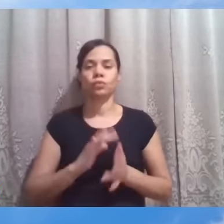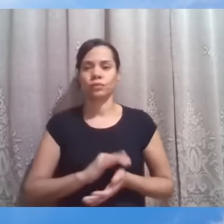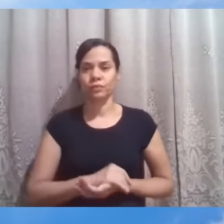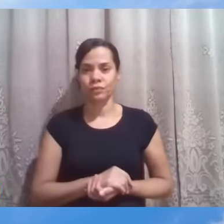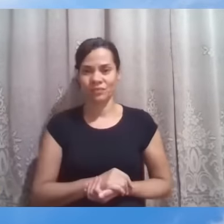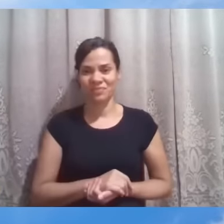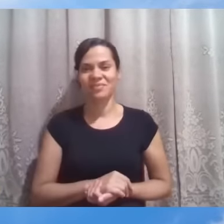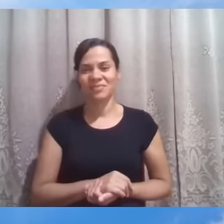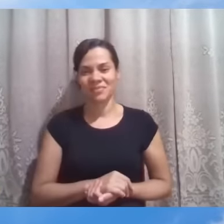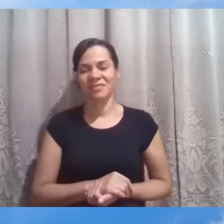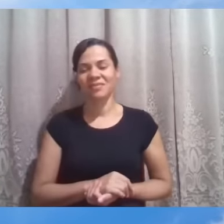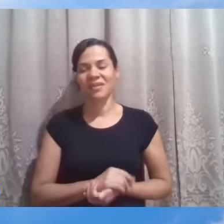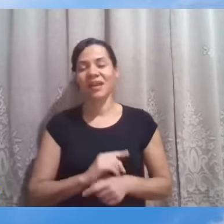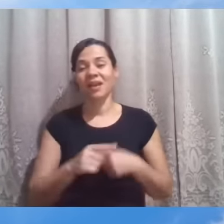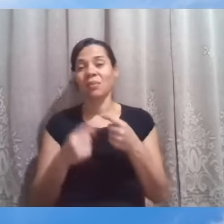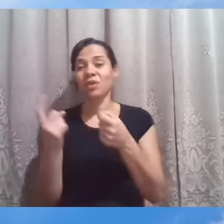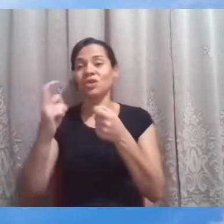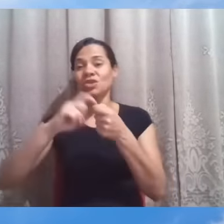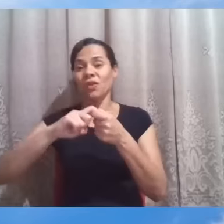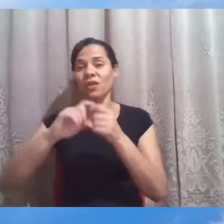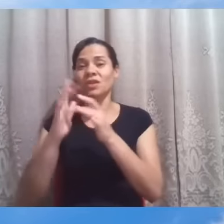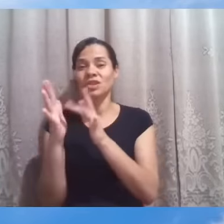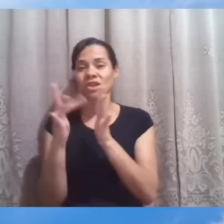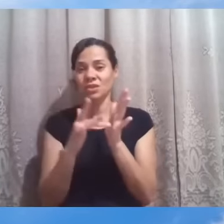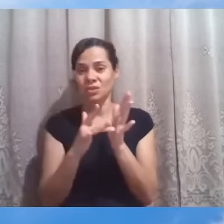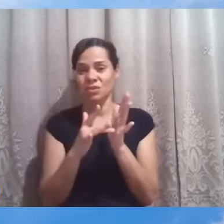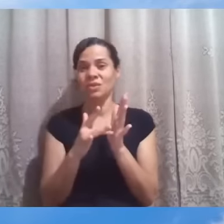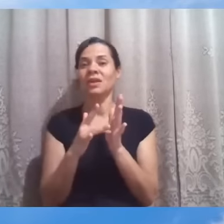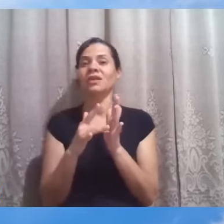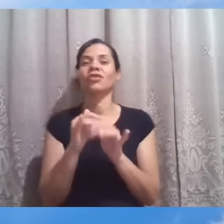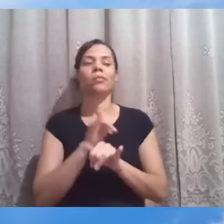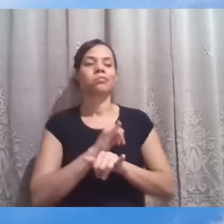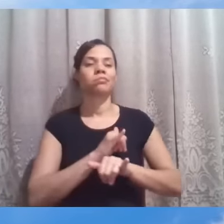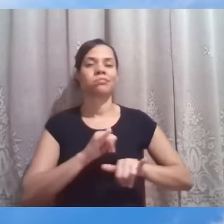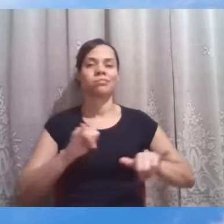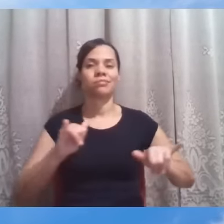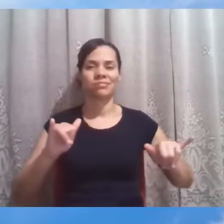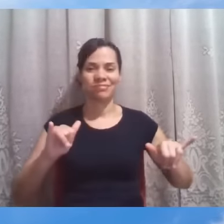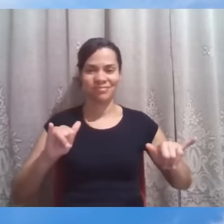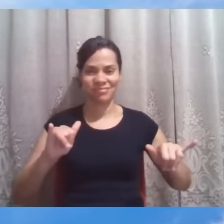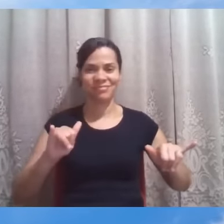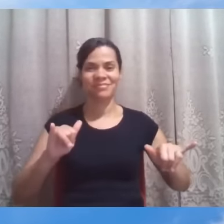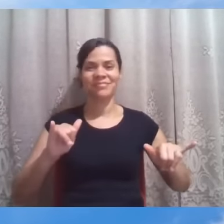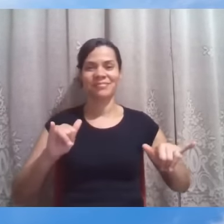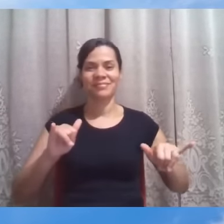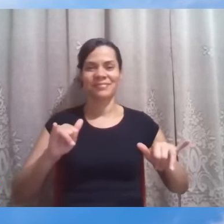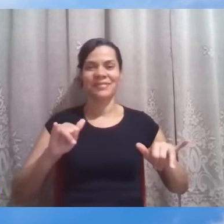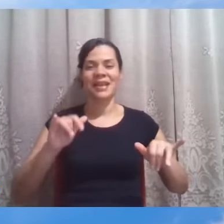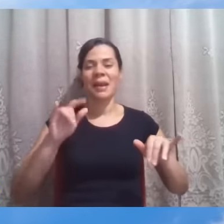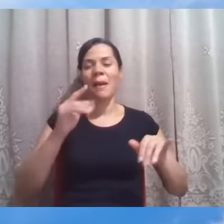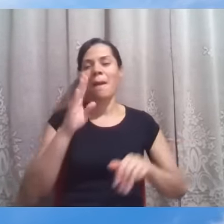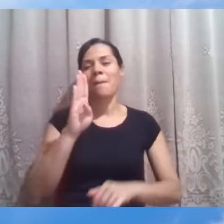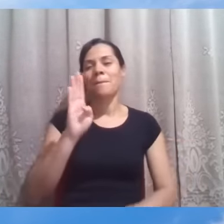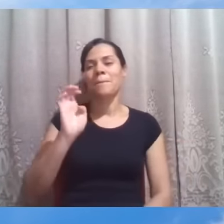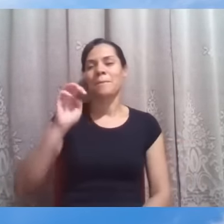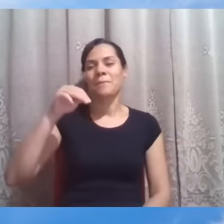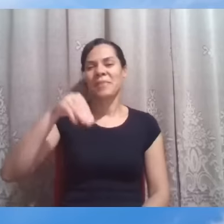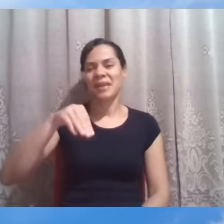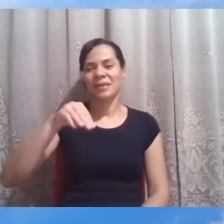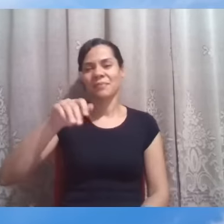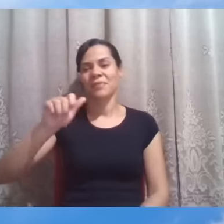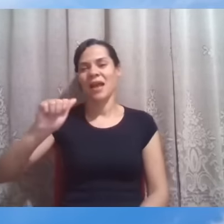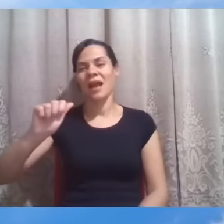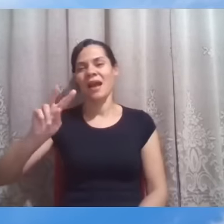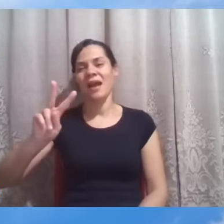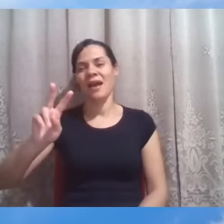Quando Jesus volta, ele traz a prévia do Sermão das Bem-Aventuranças que foi contada